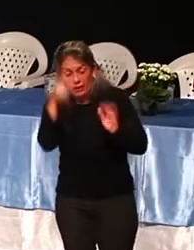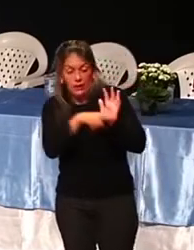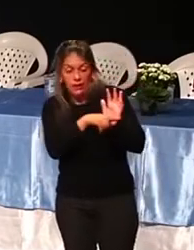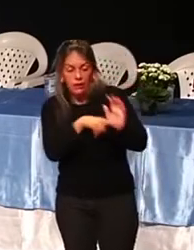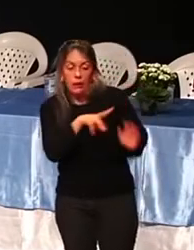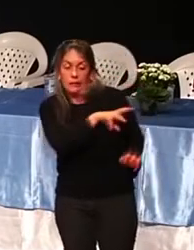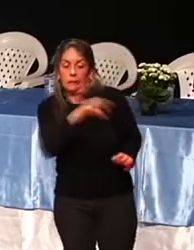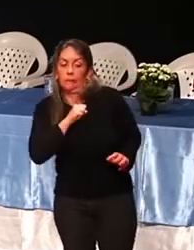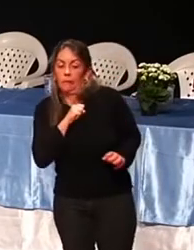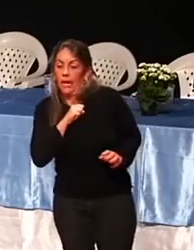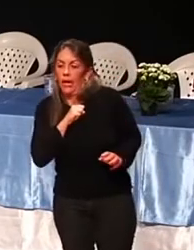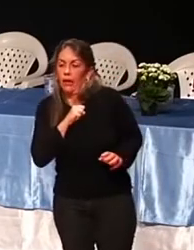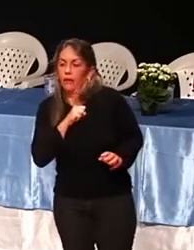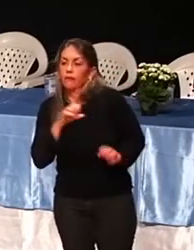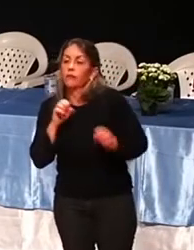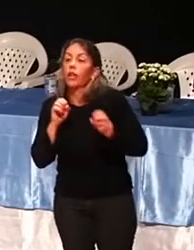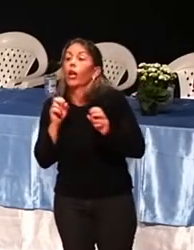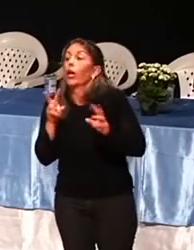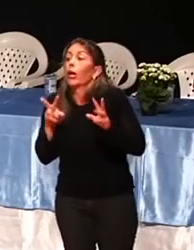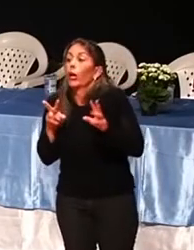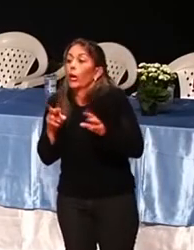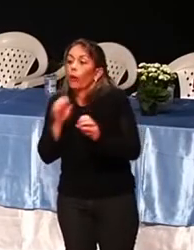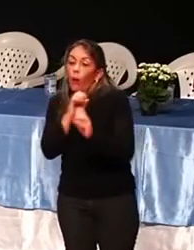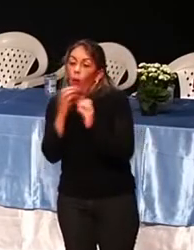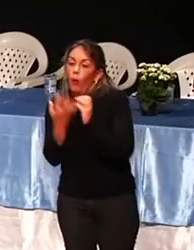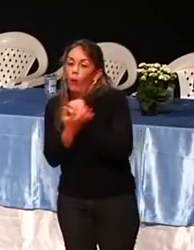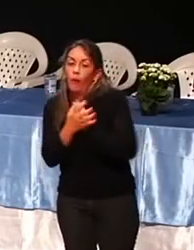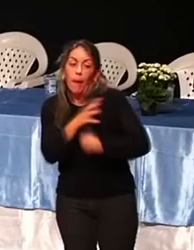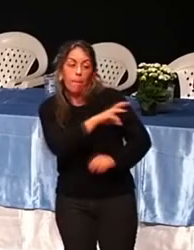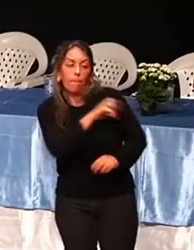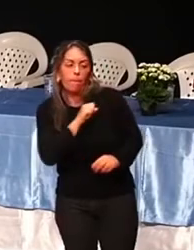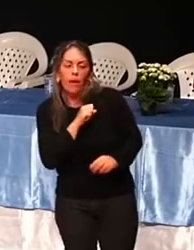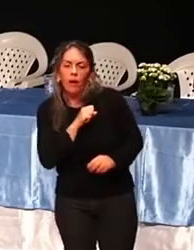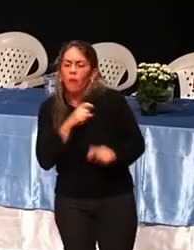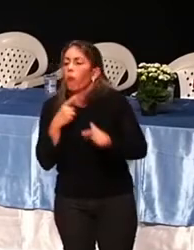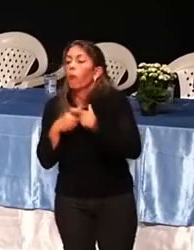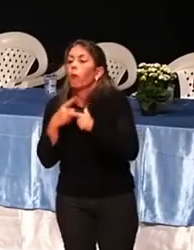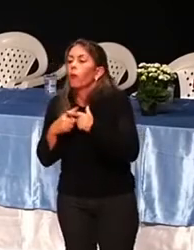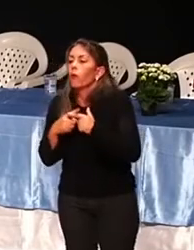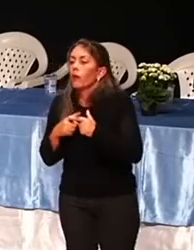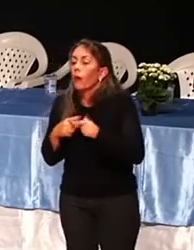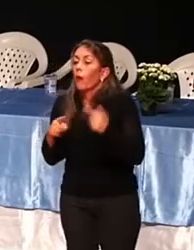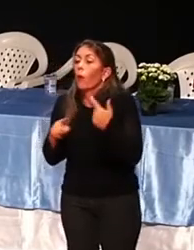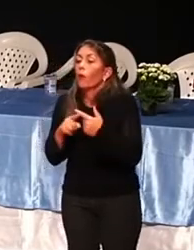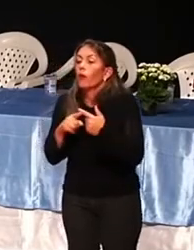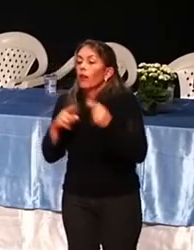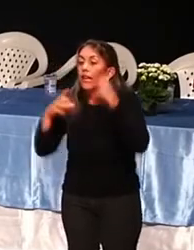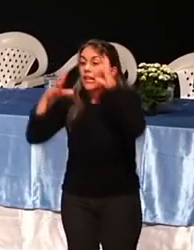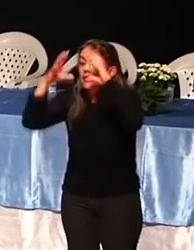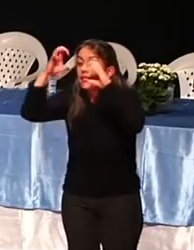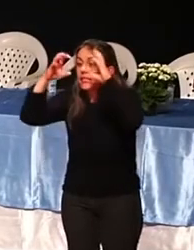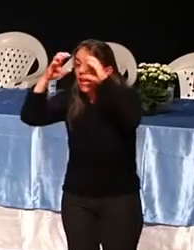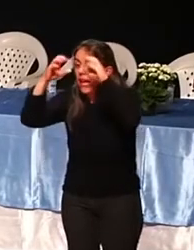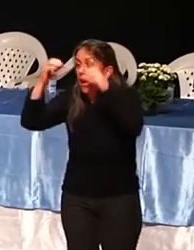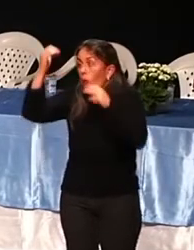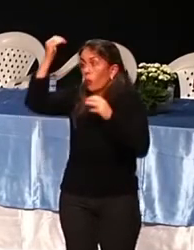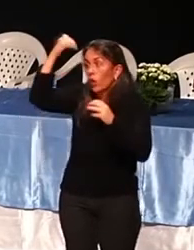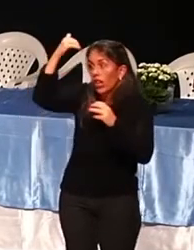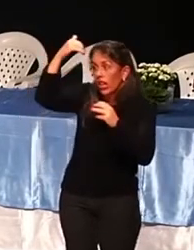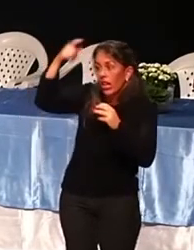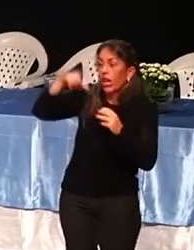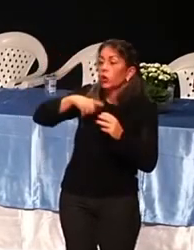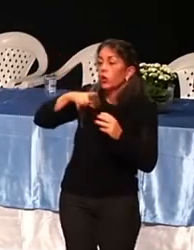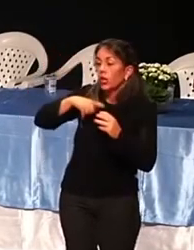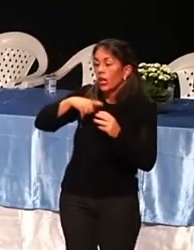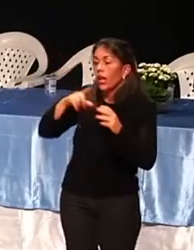Por que que pega? Porque nós temos um neurônio, uma célula nervosa chamada neurônio espelho. O neurônio espelho, tudo que ele